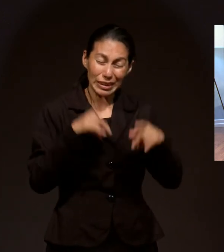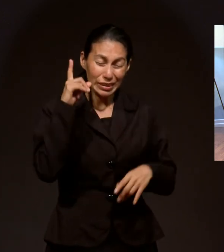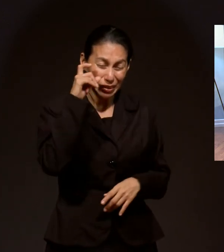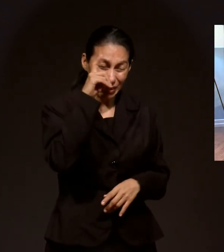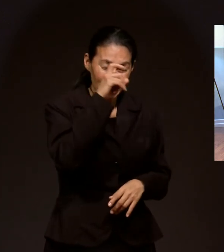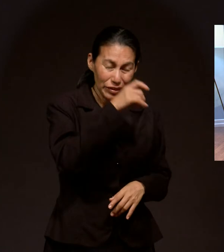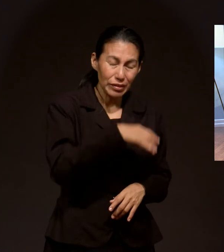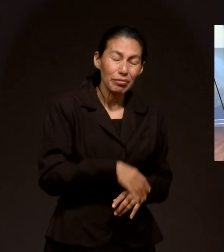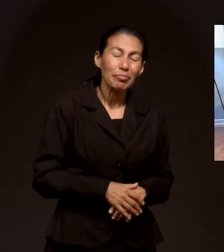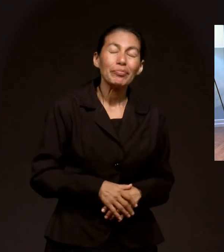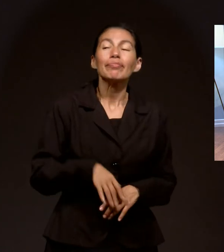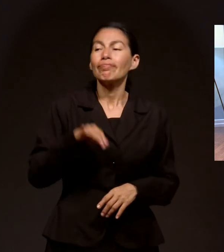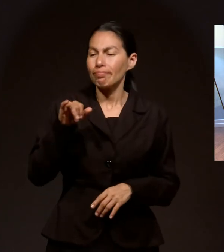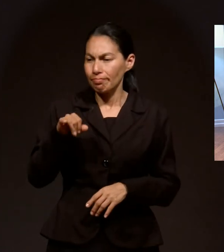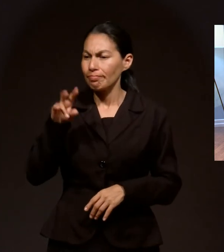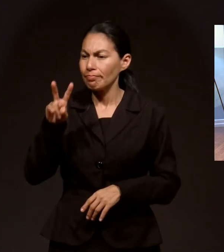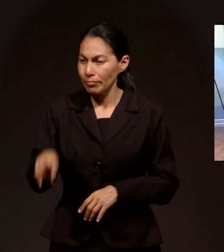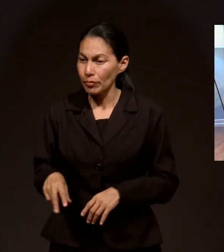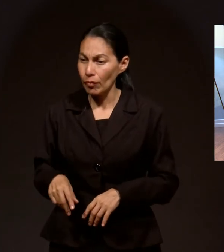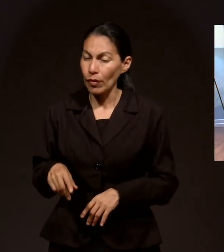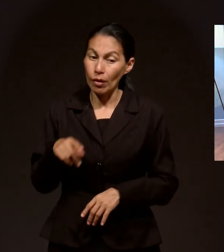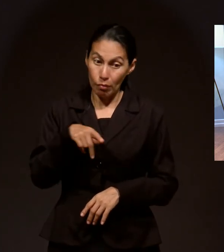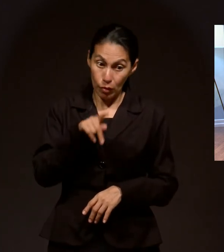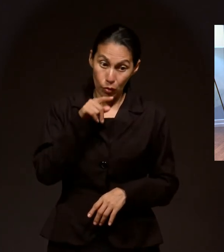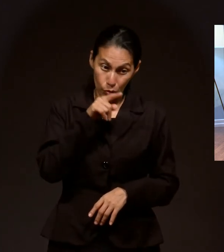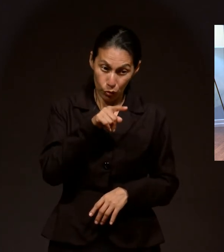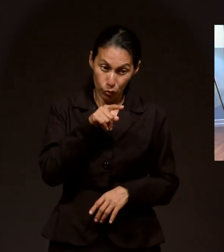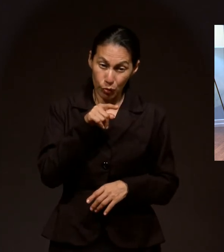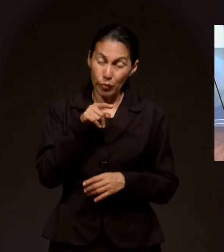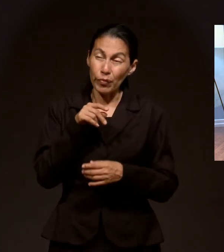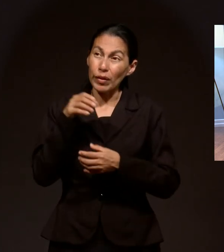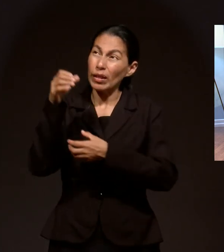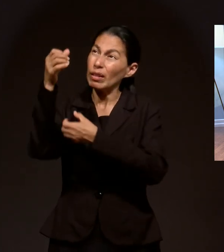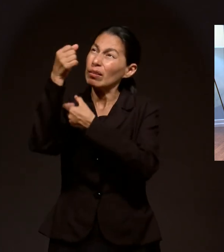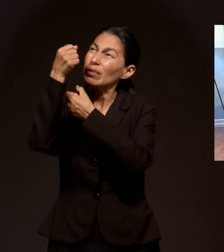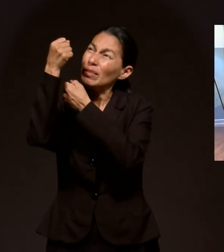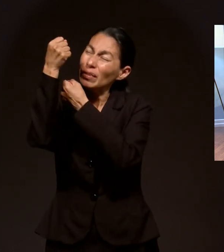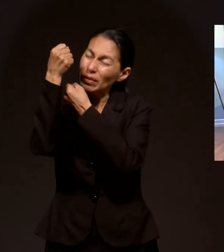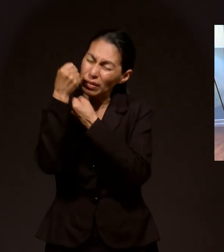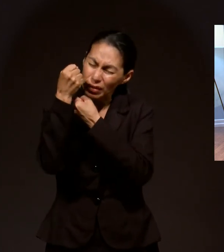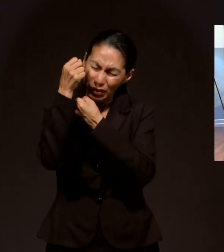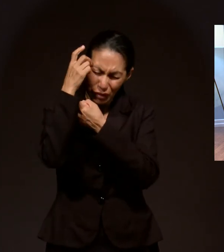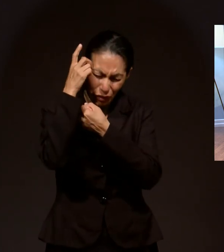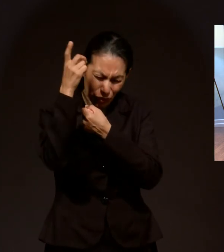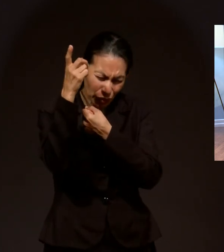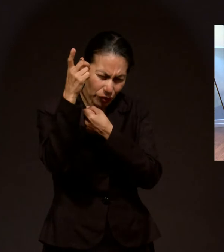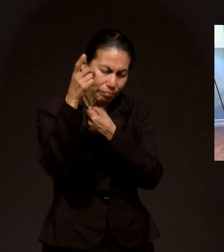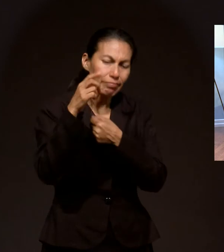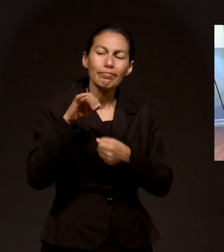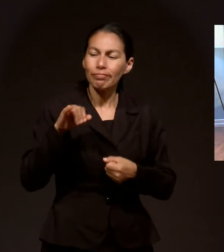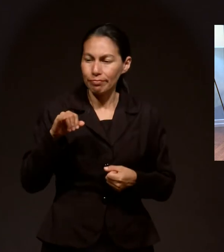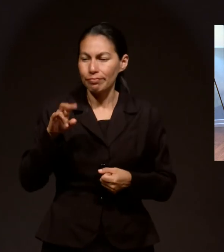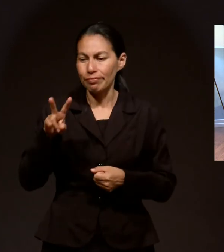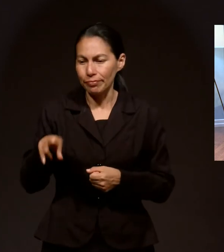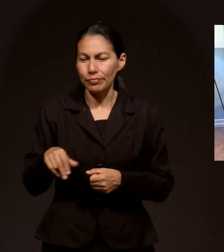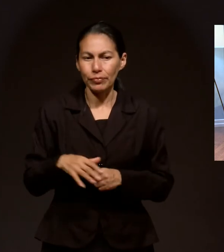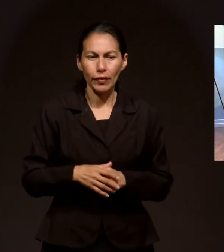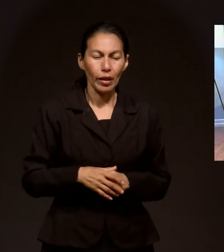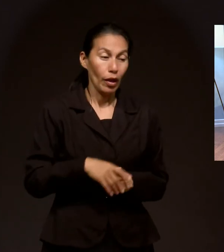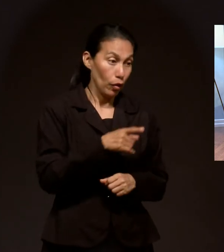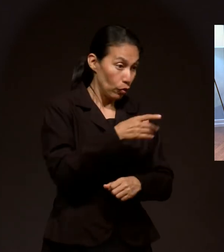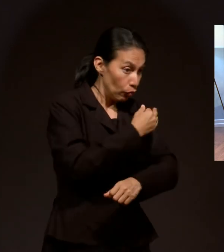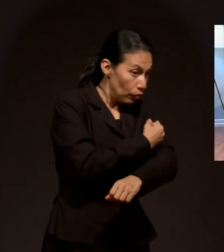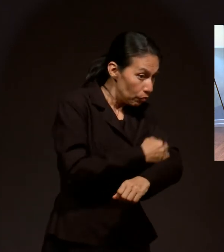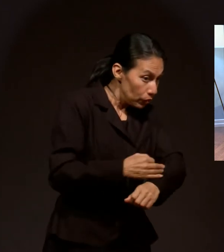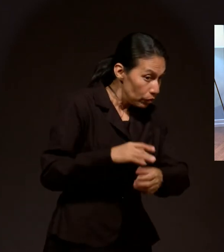Donde tú te aferraste a Dios y te ayudó tu familia para